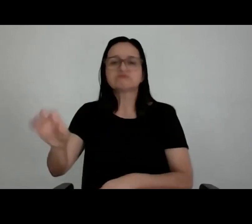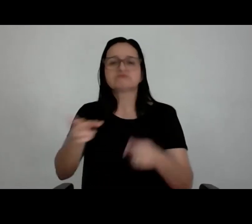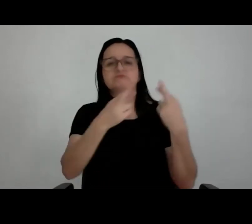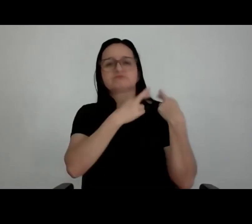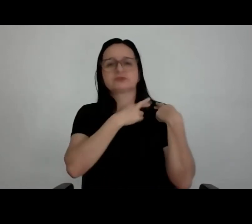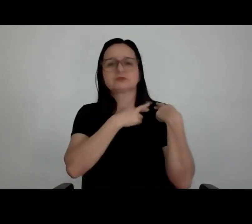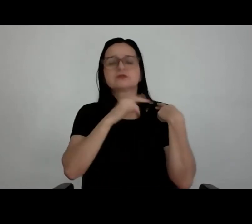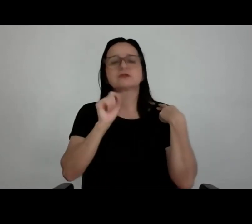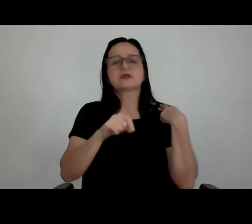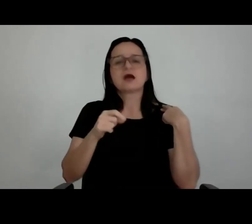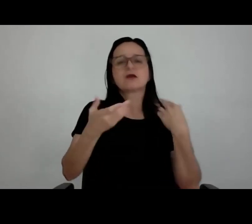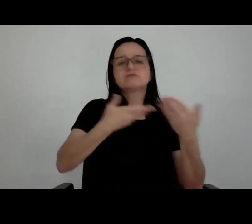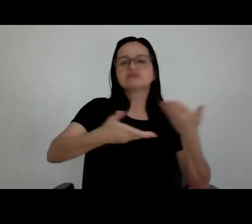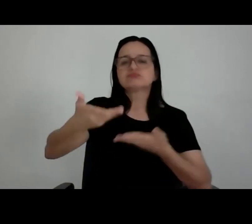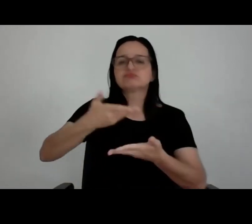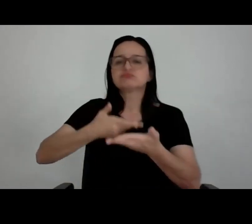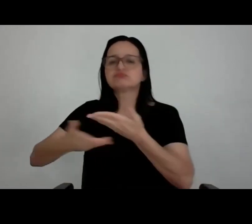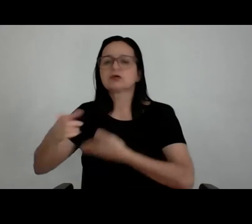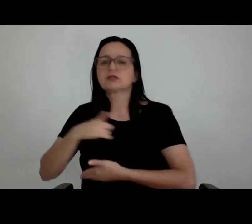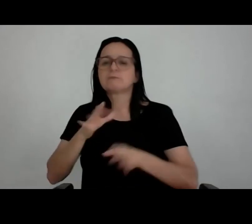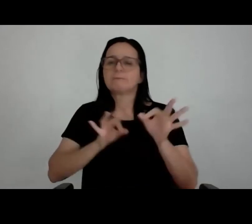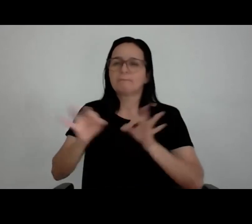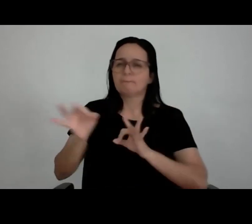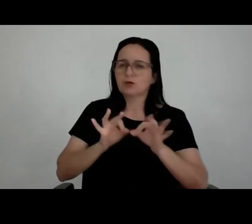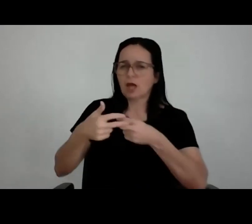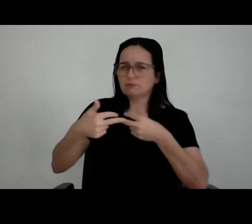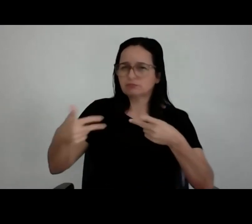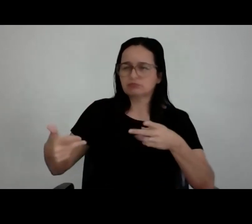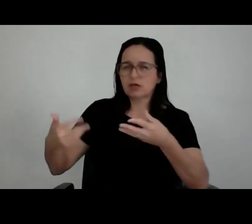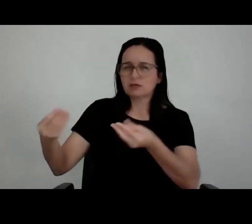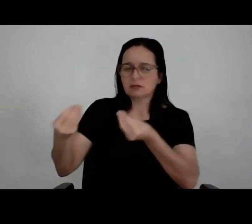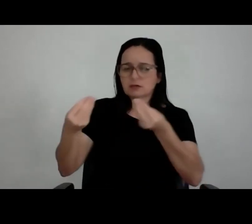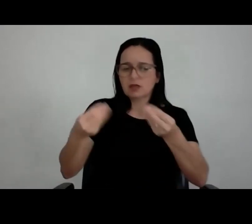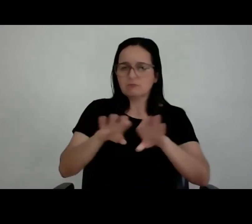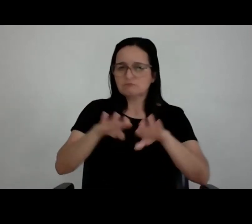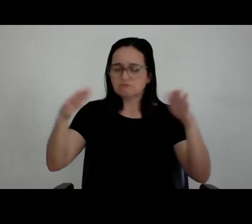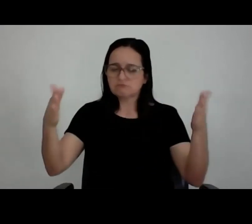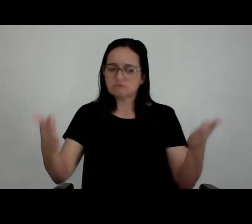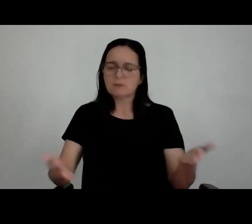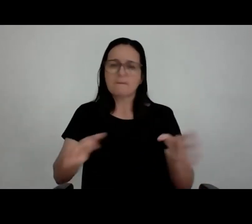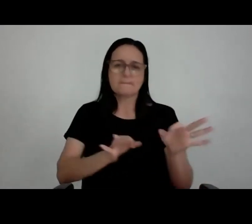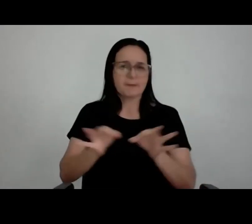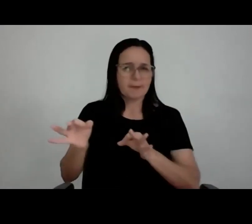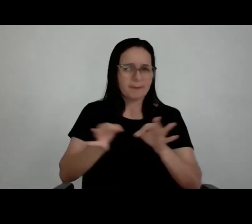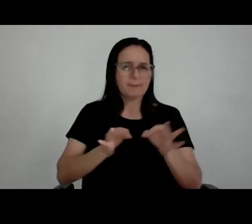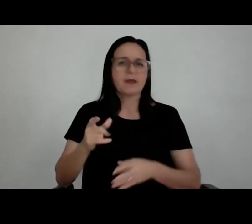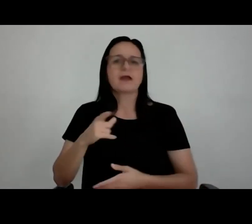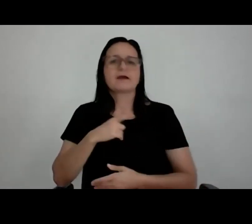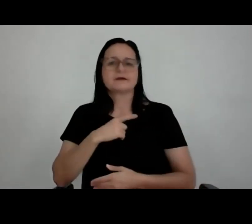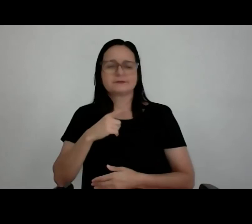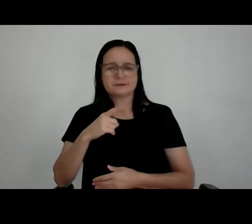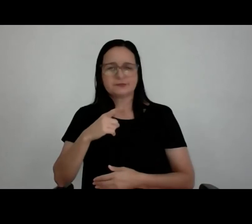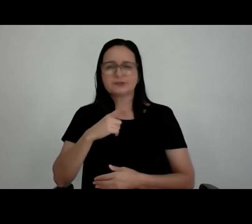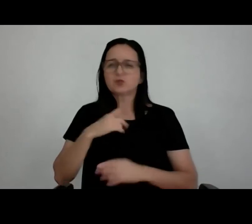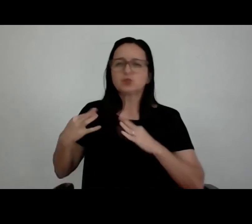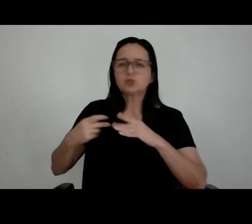compatibilização de projetos, que é pegar todos os projetos, trazer para a mesa, juntar todos eles, embaralhar todos eles, botar tudo